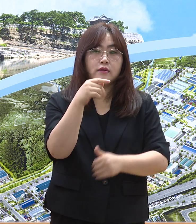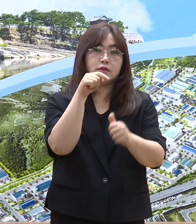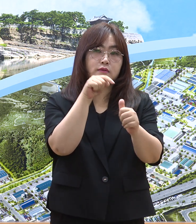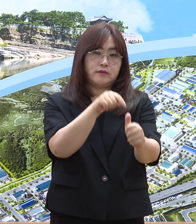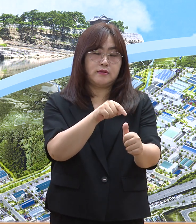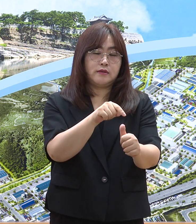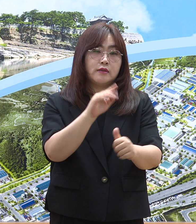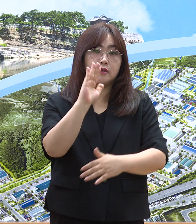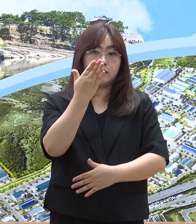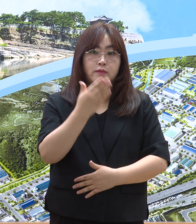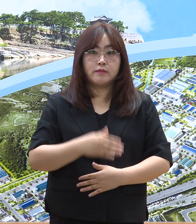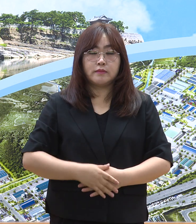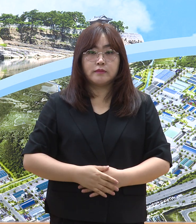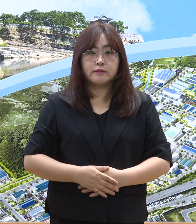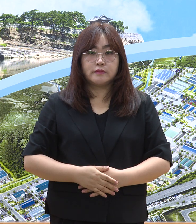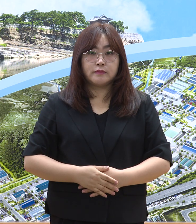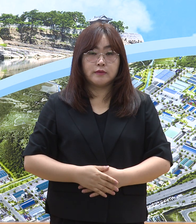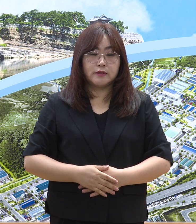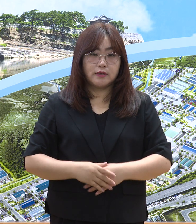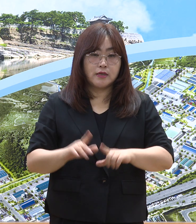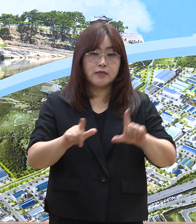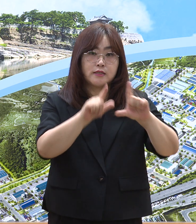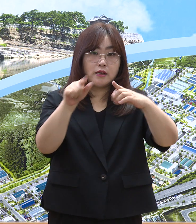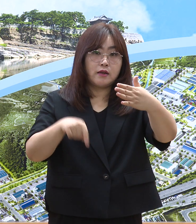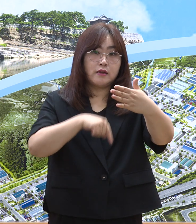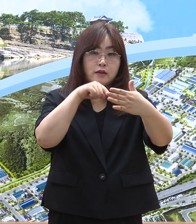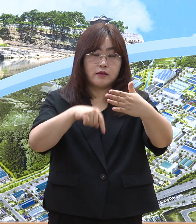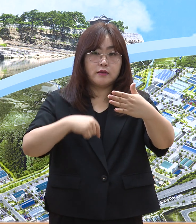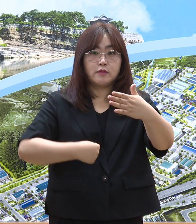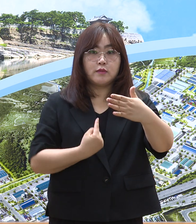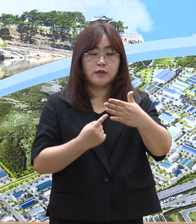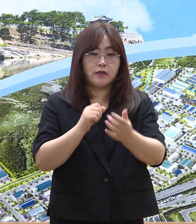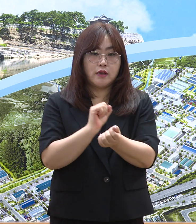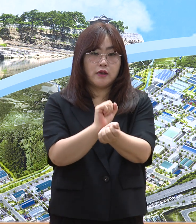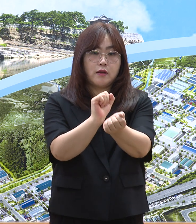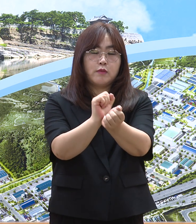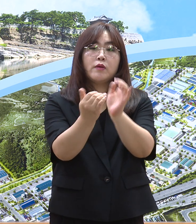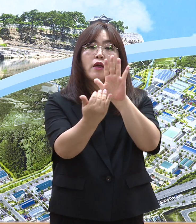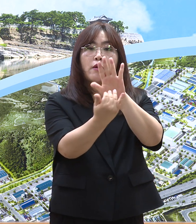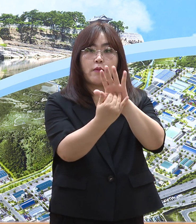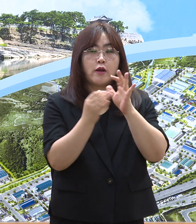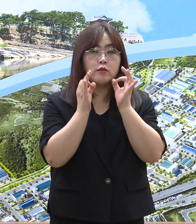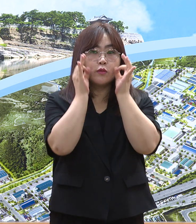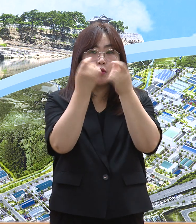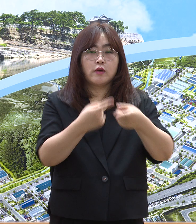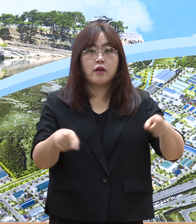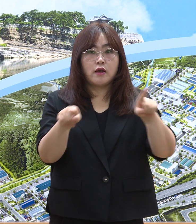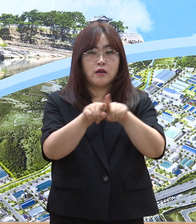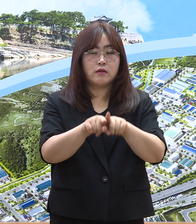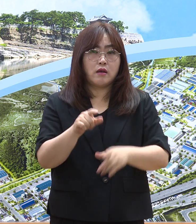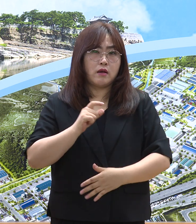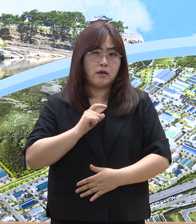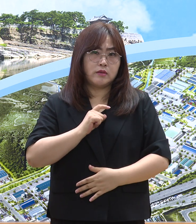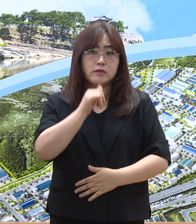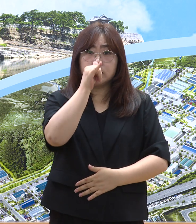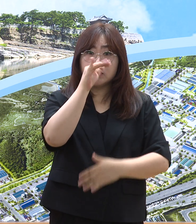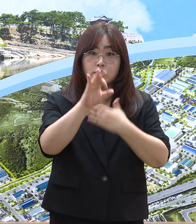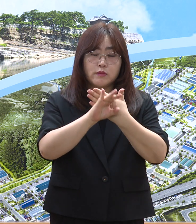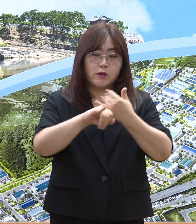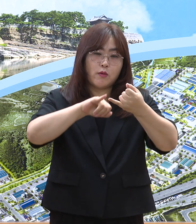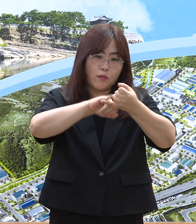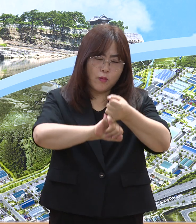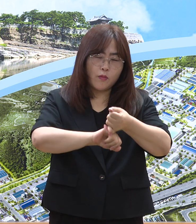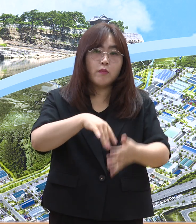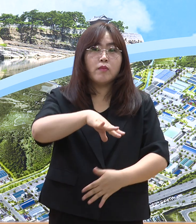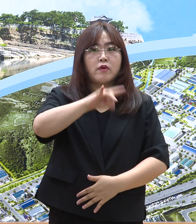일상 속 자발적인 감염 예방 노력과 함께 감염이 의심된다면 꼭 진단검사를